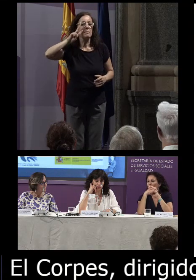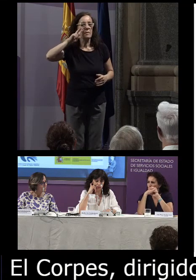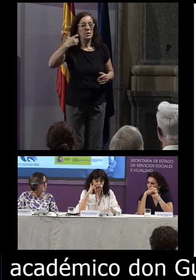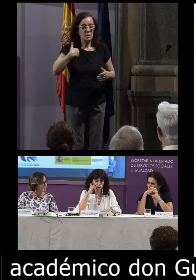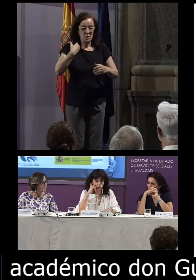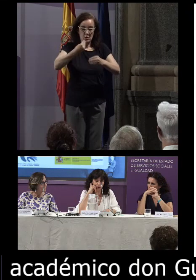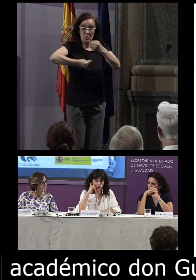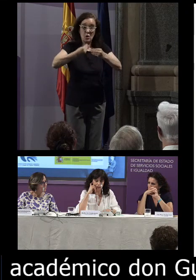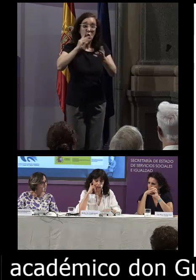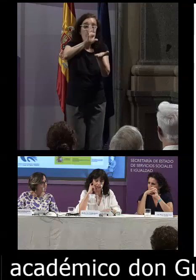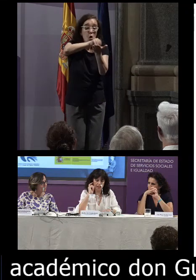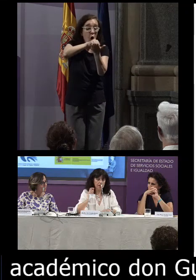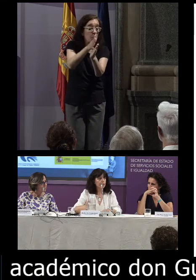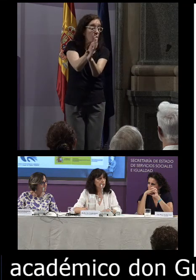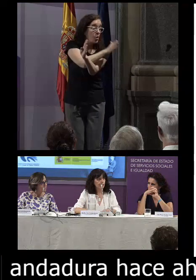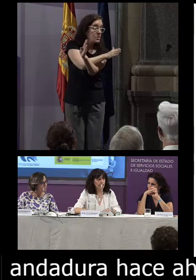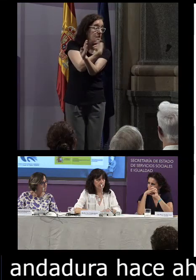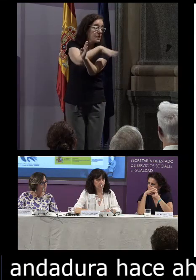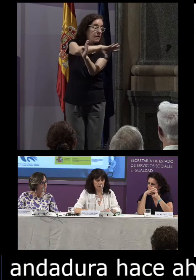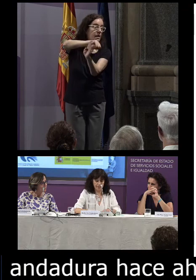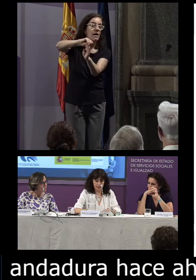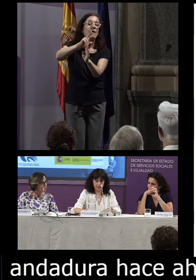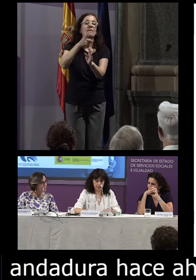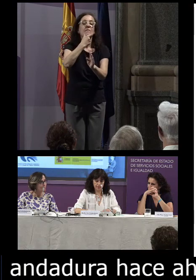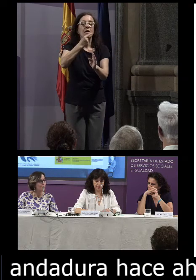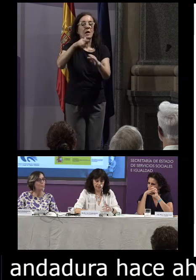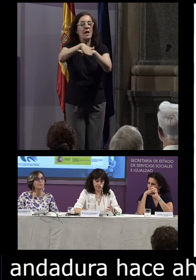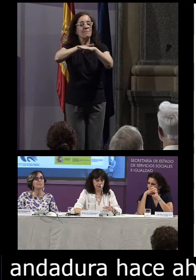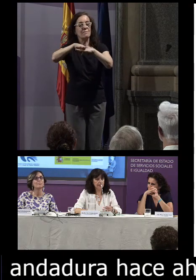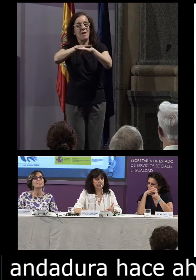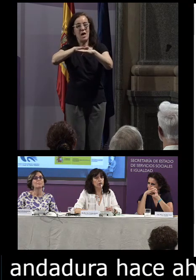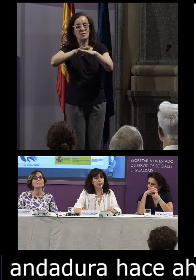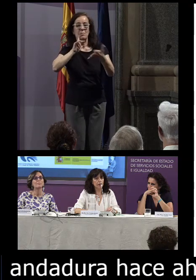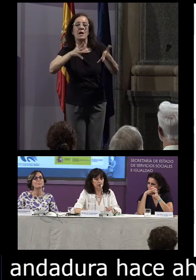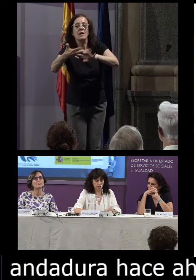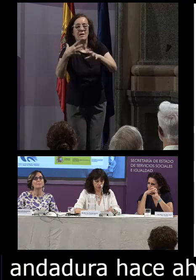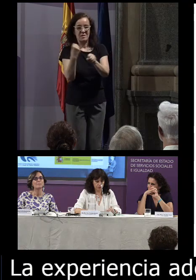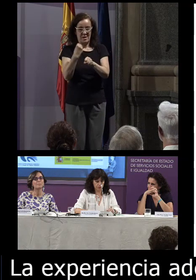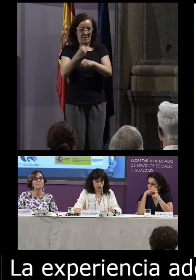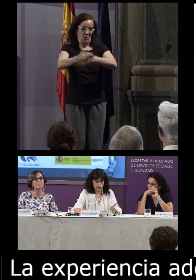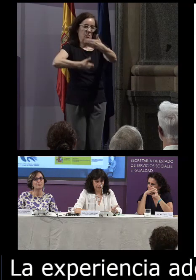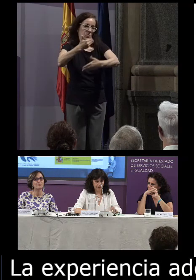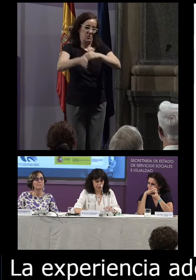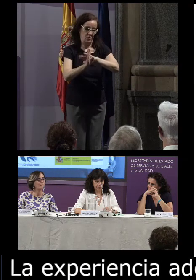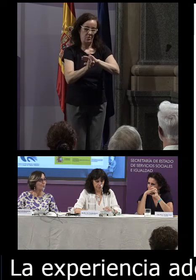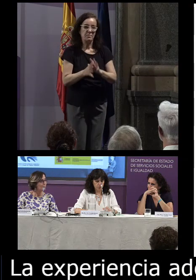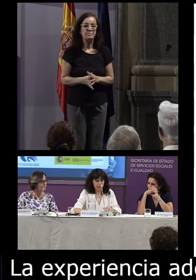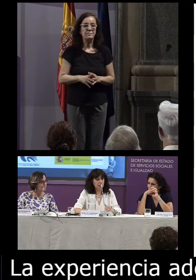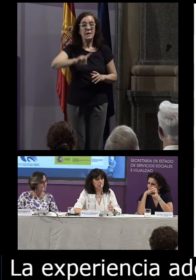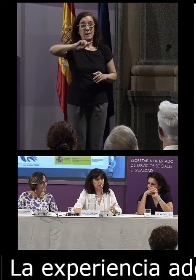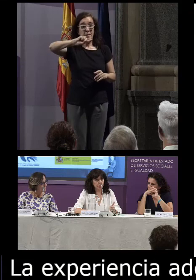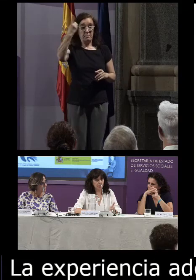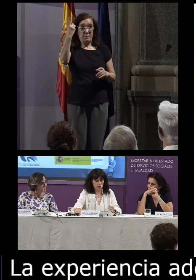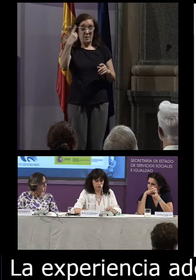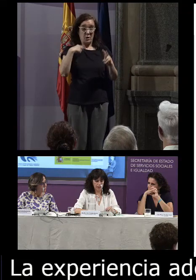en la construcción de los corpus anteriores facilitó las fases del trabajo que siguió a continuación en primer lugar